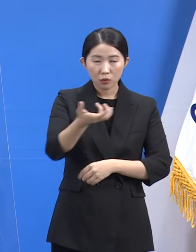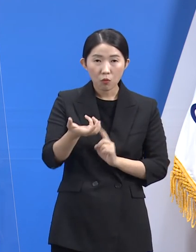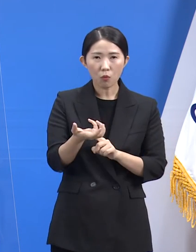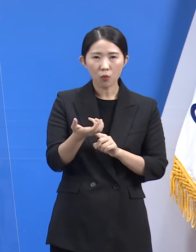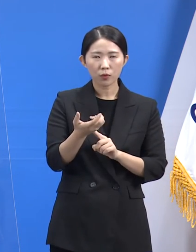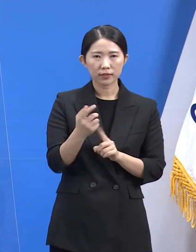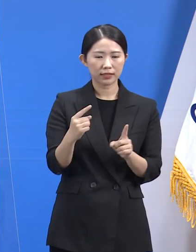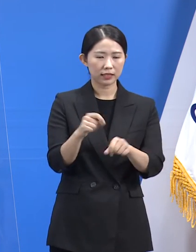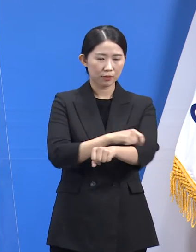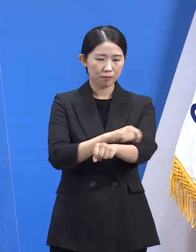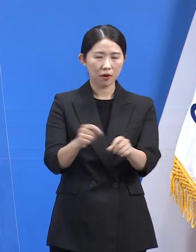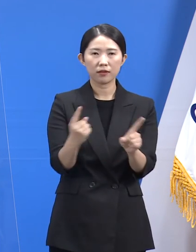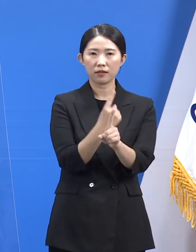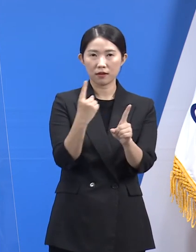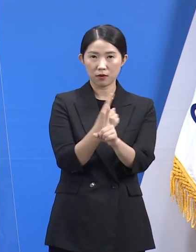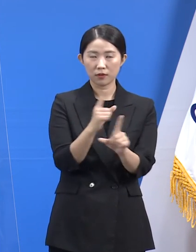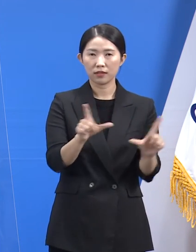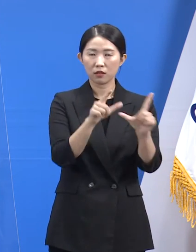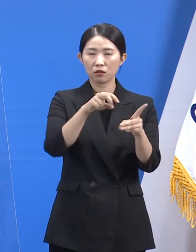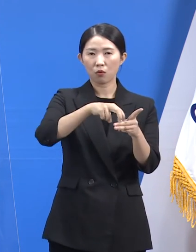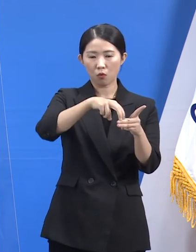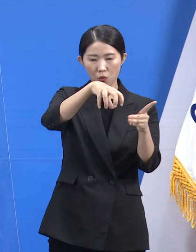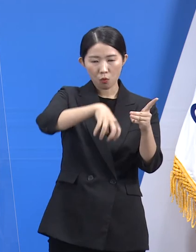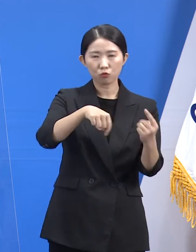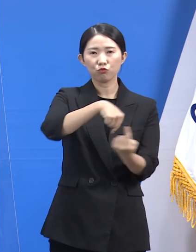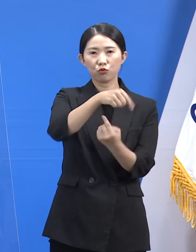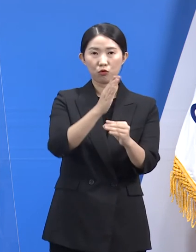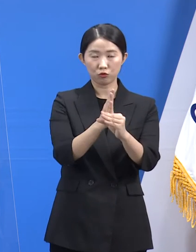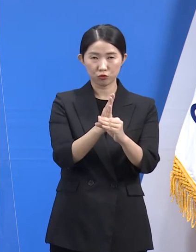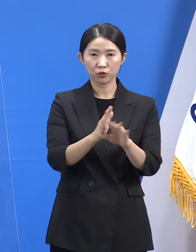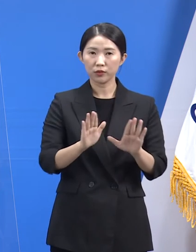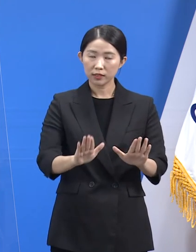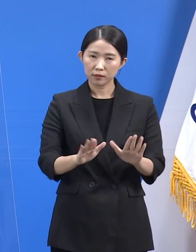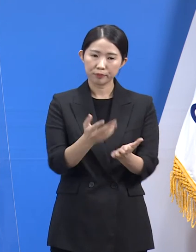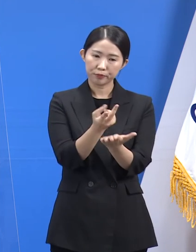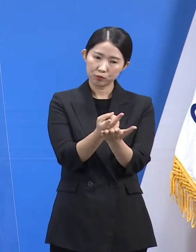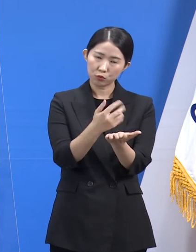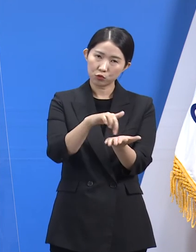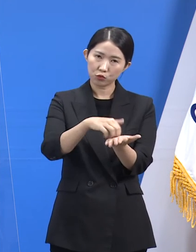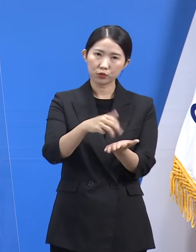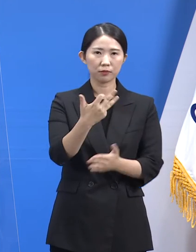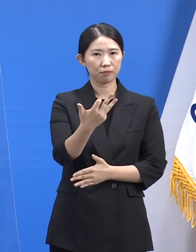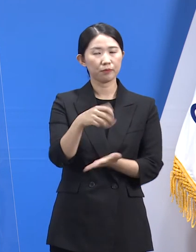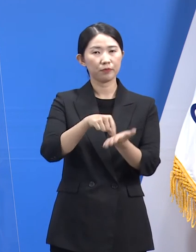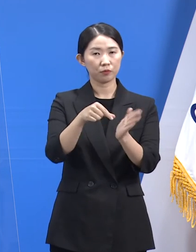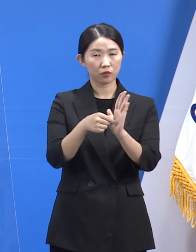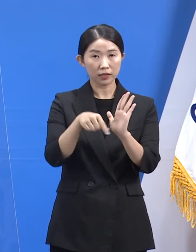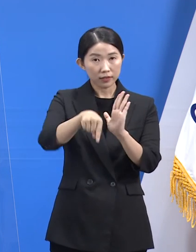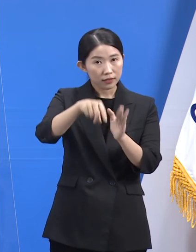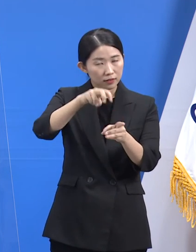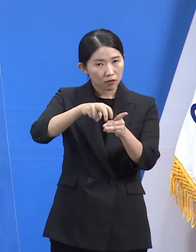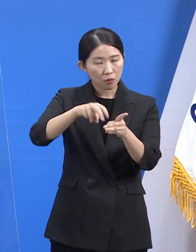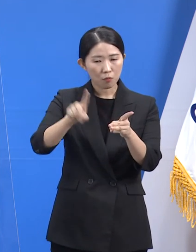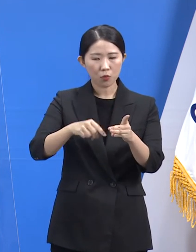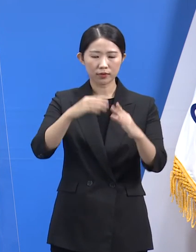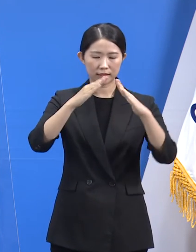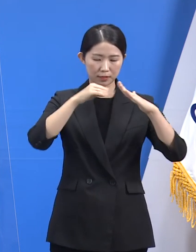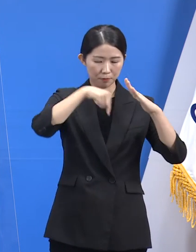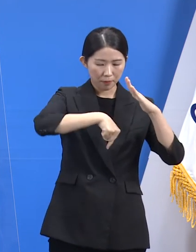인재개발은 실내체육관에 위치하며 입시팔병상 규모입니다. 해당 센터는 자가치료로